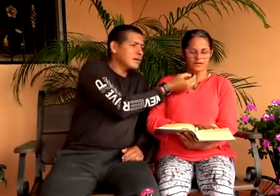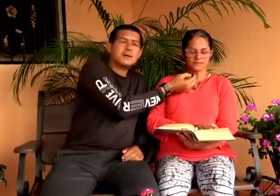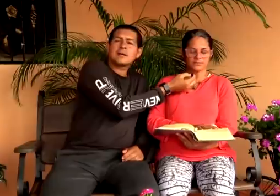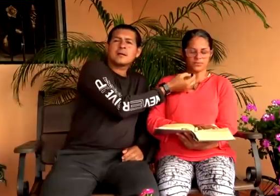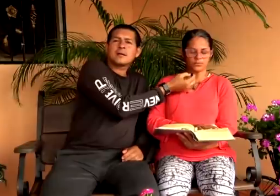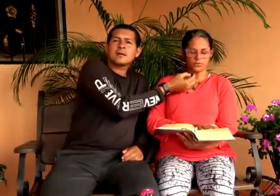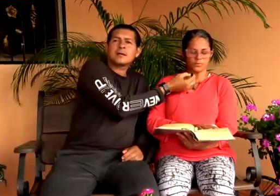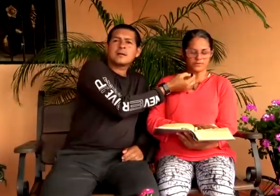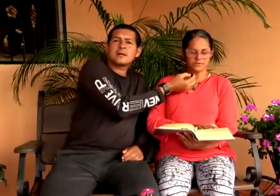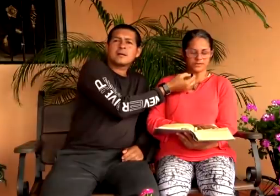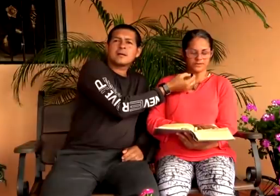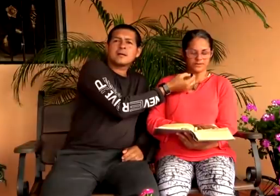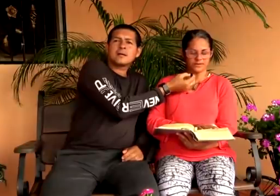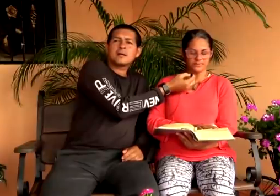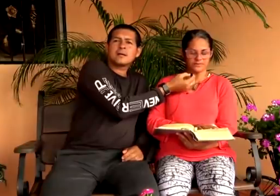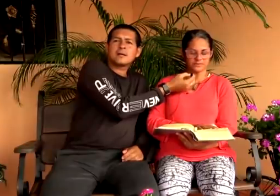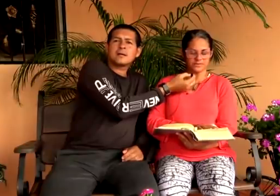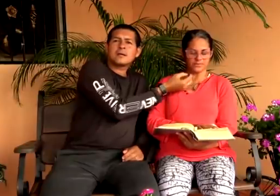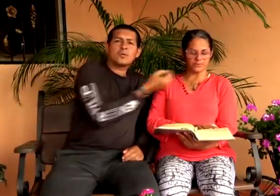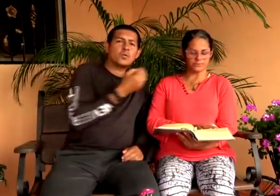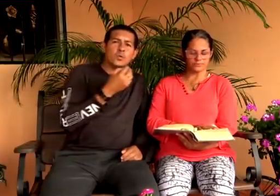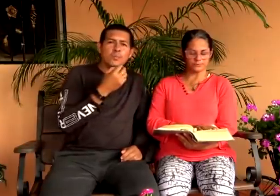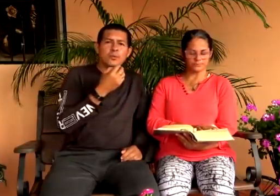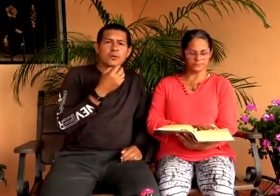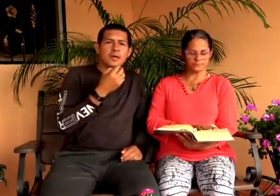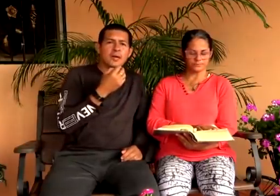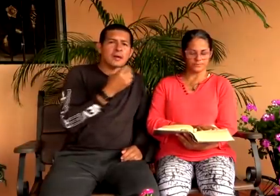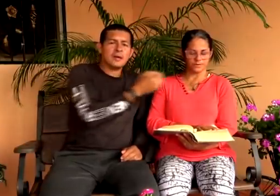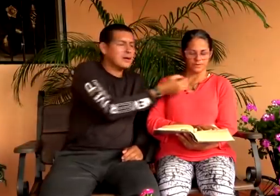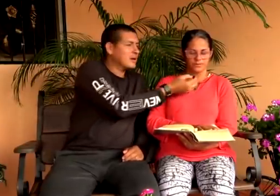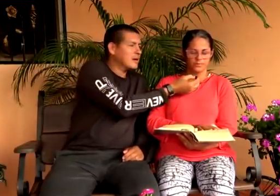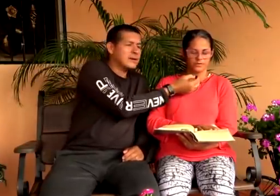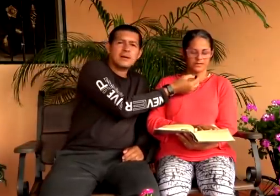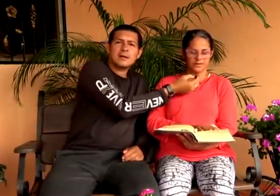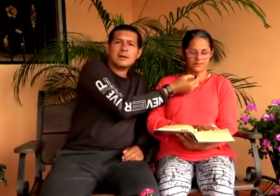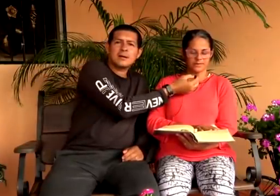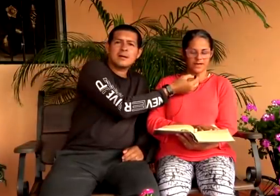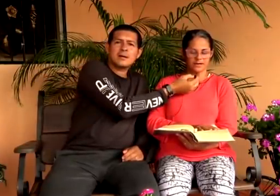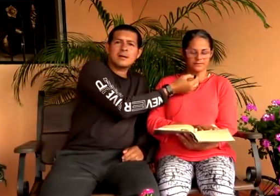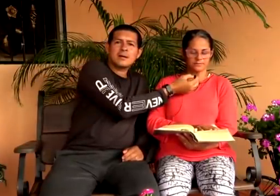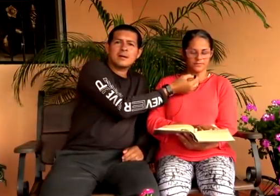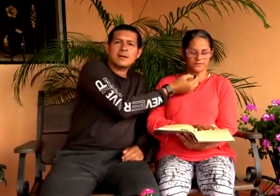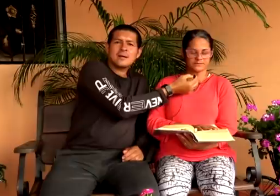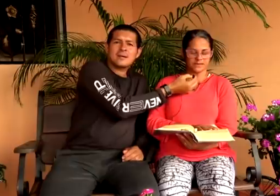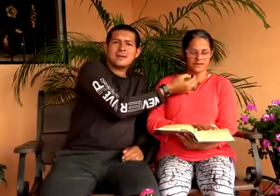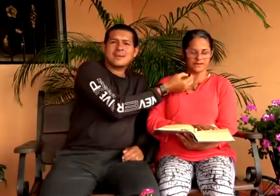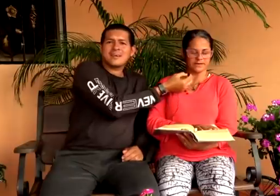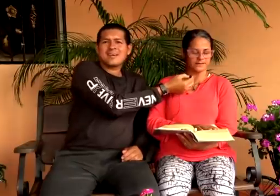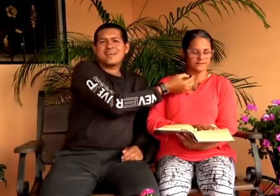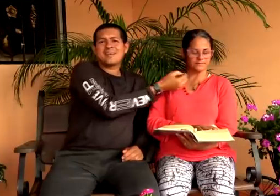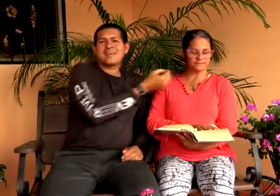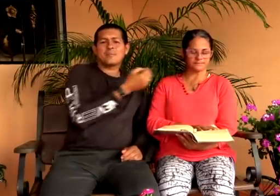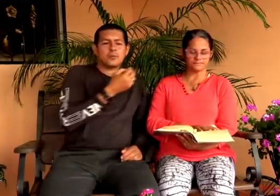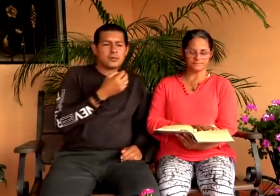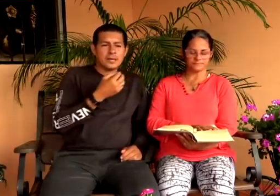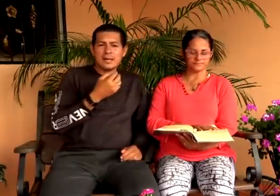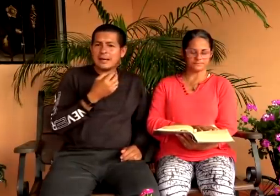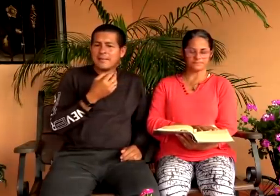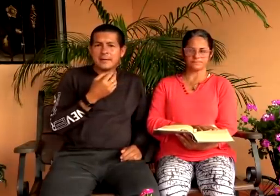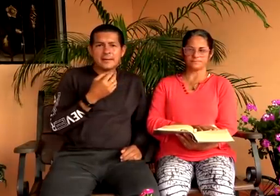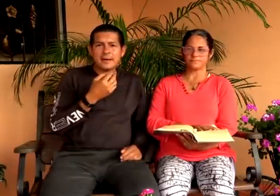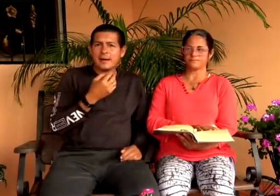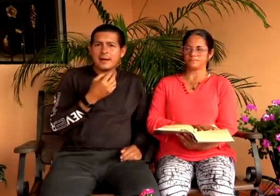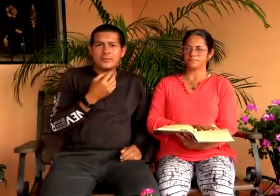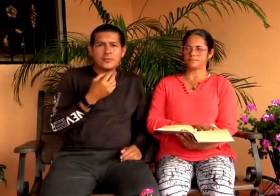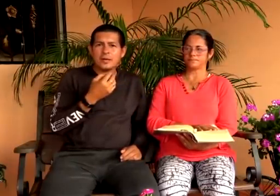ha sido un homicida desde el principio uy porque la verdad no está en él porque